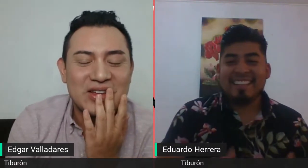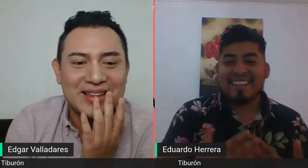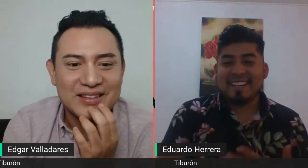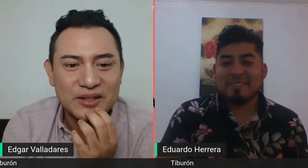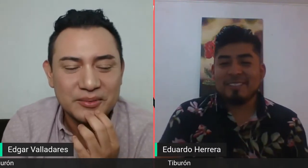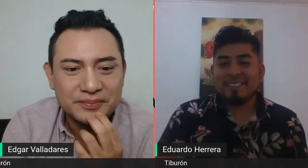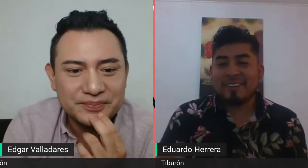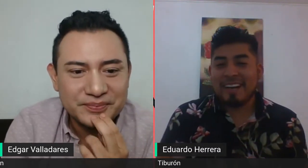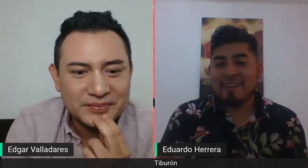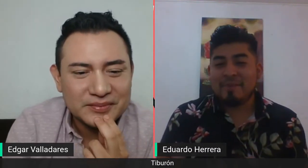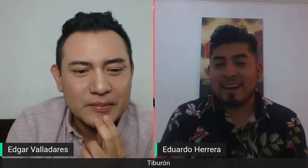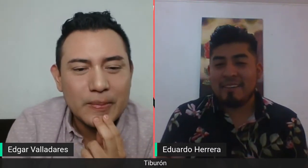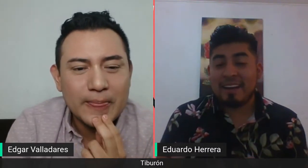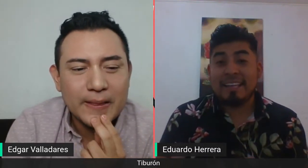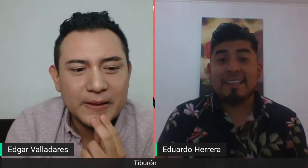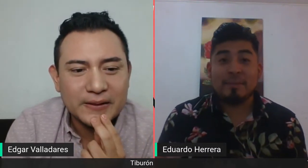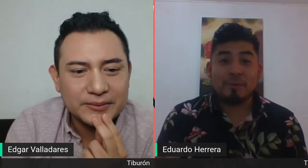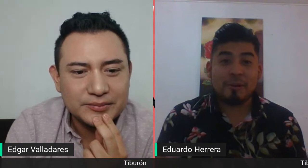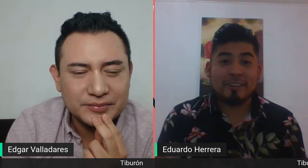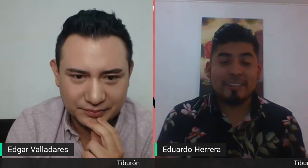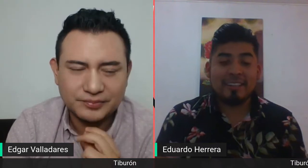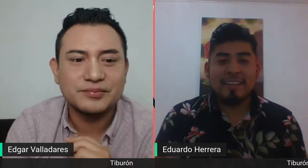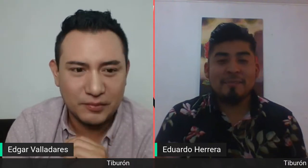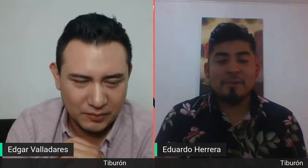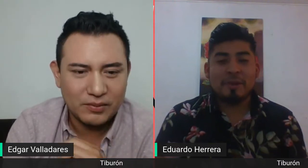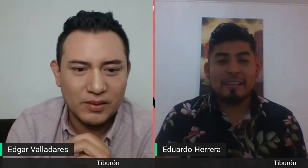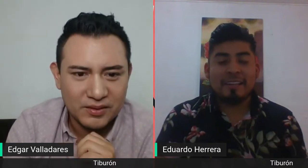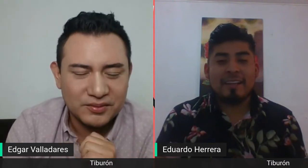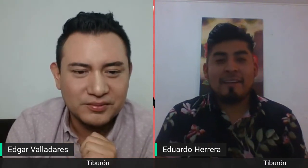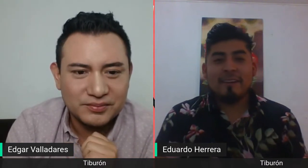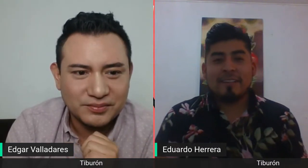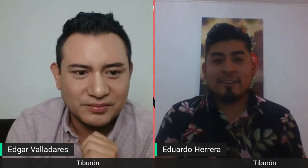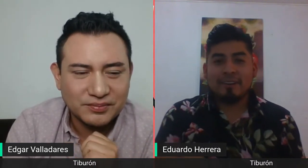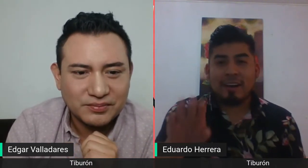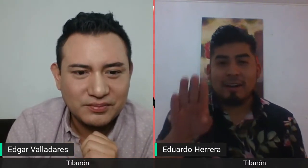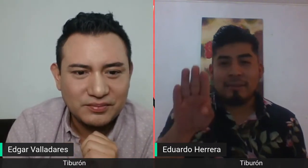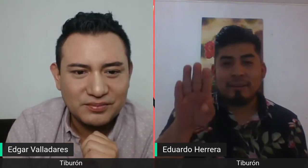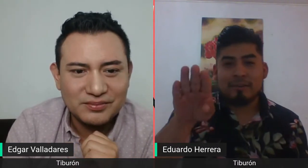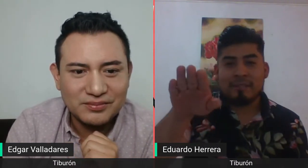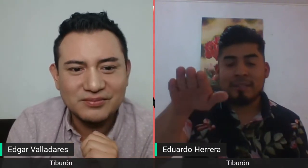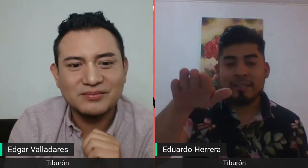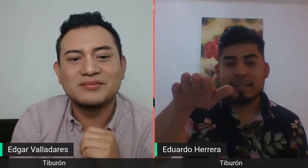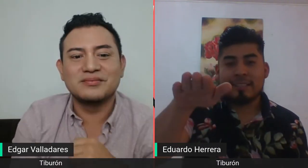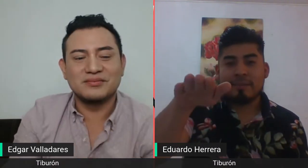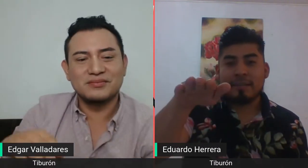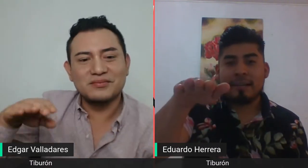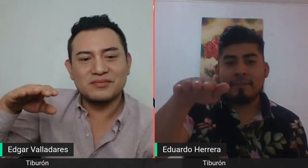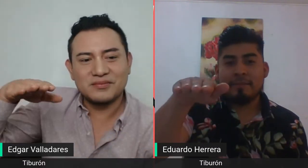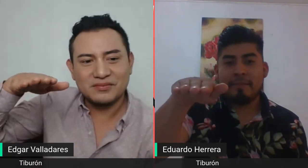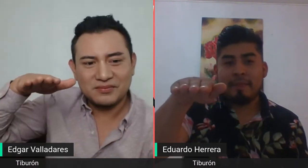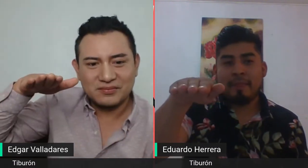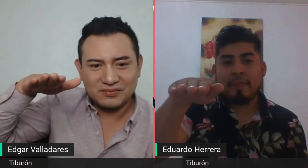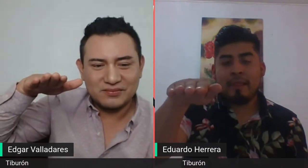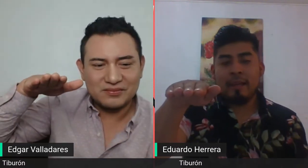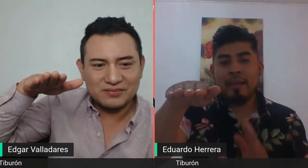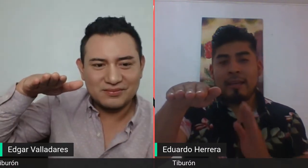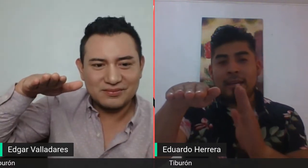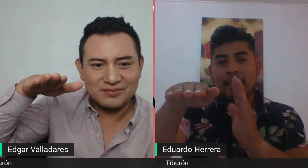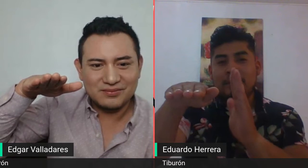Seguimos con la palabra de tiburón. Muy bien. Vamos a colocar la mano dominante de esta manera. Y la